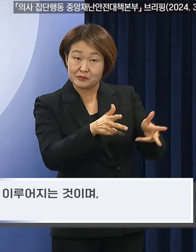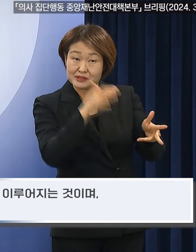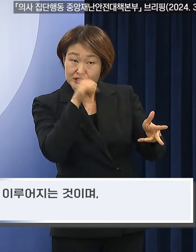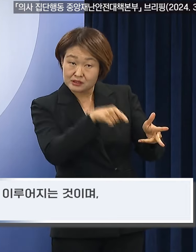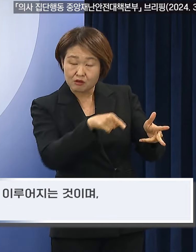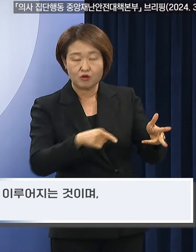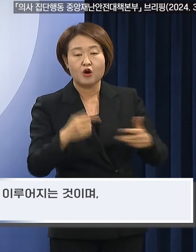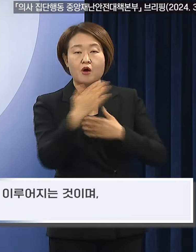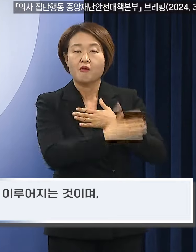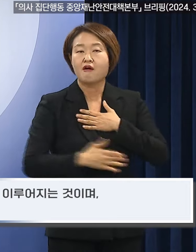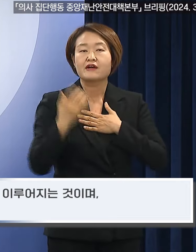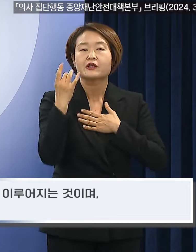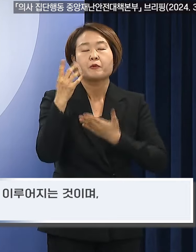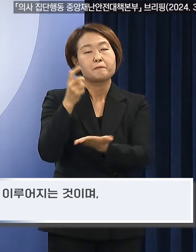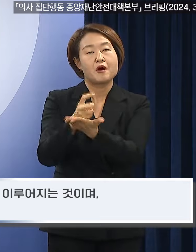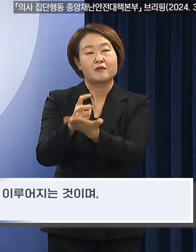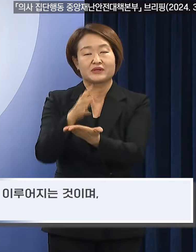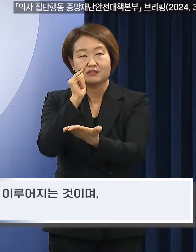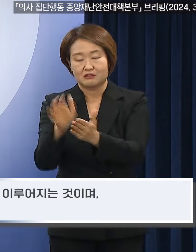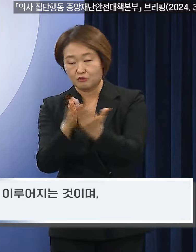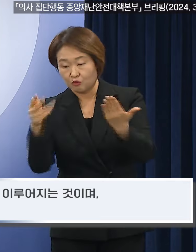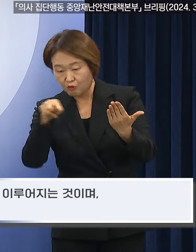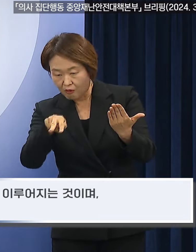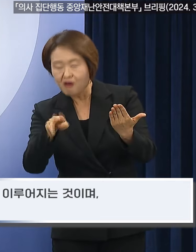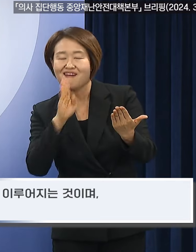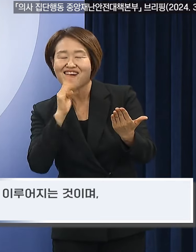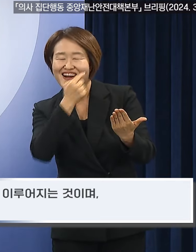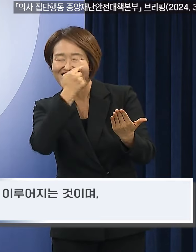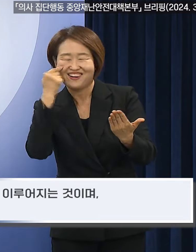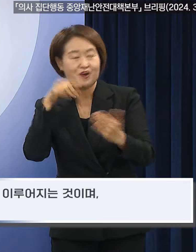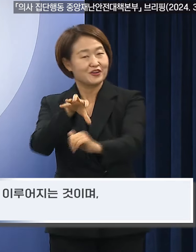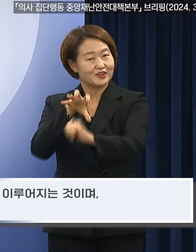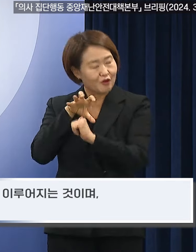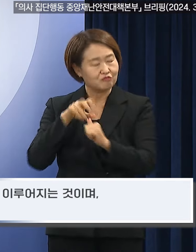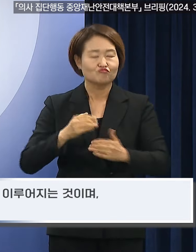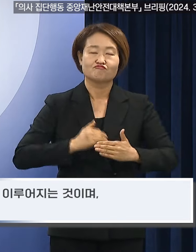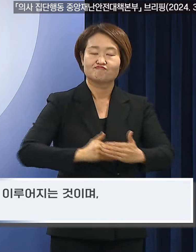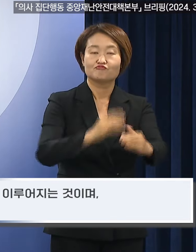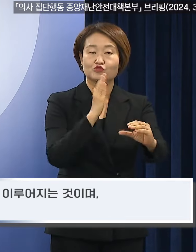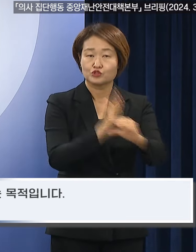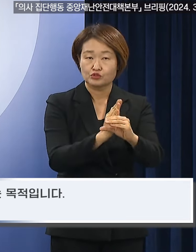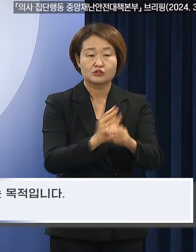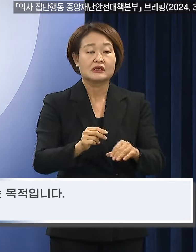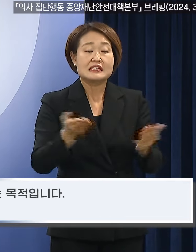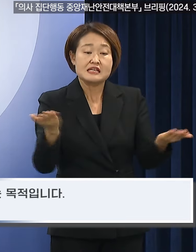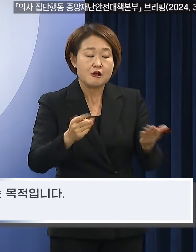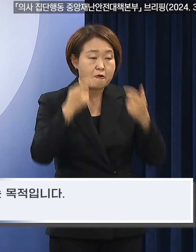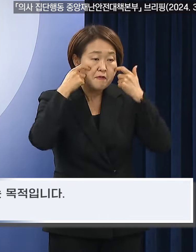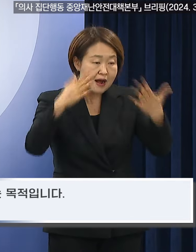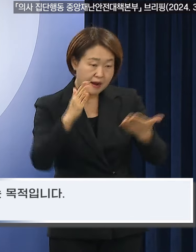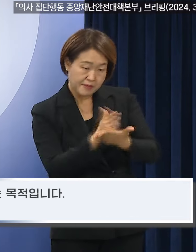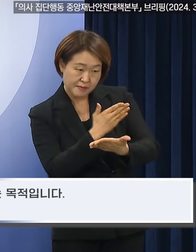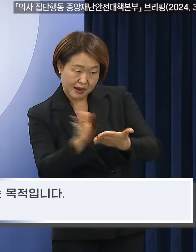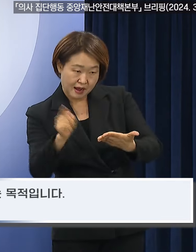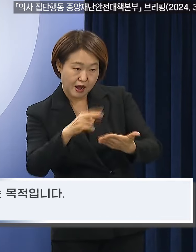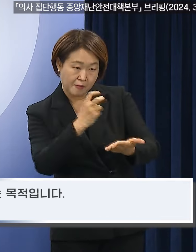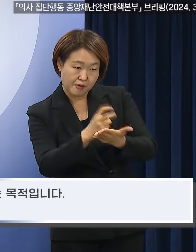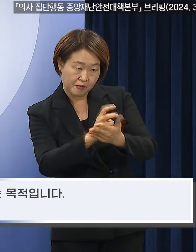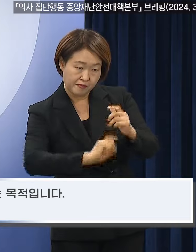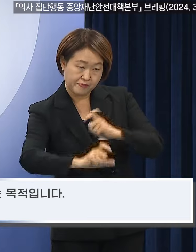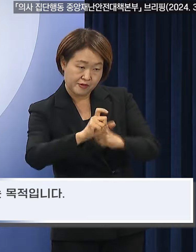보건의료기본법을 근거로 이루어지는 것이며, 업무범위를 보다 명확히 해서 법적 안정성을